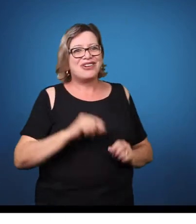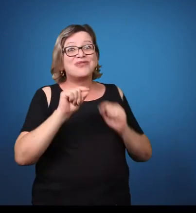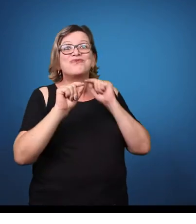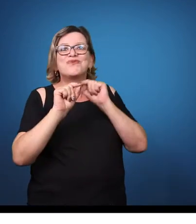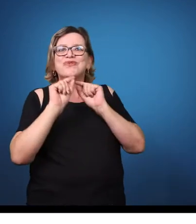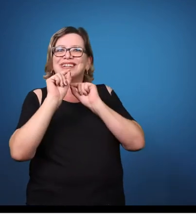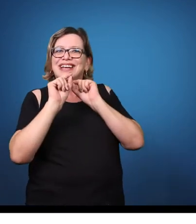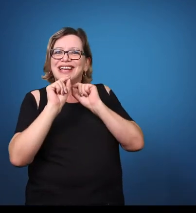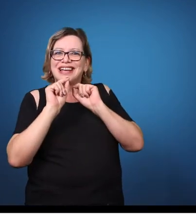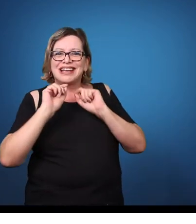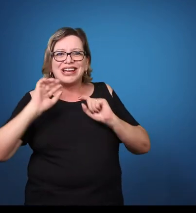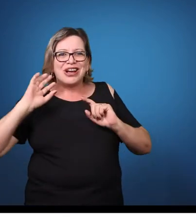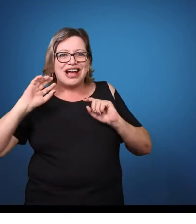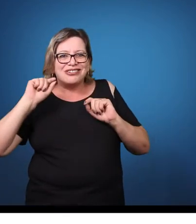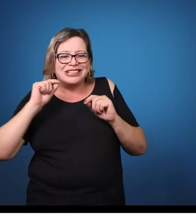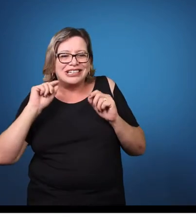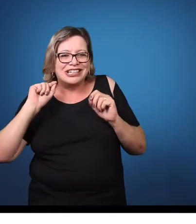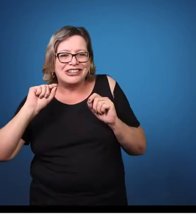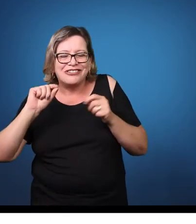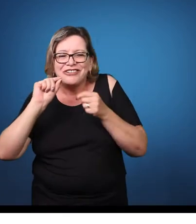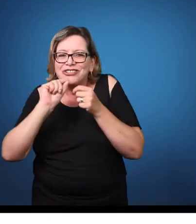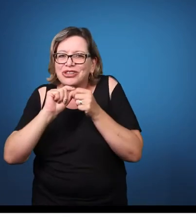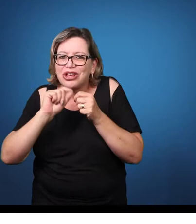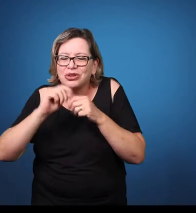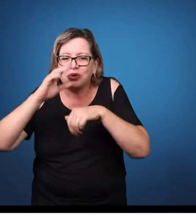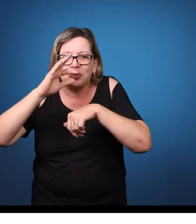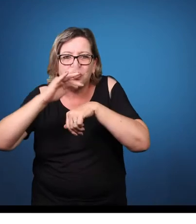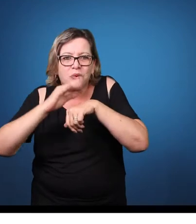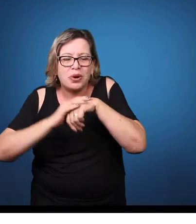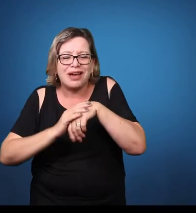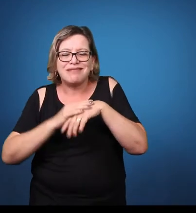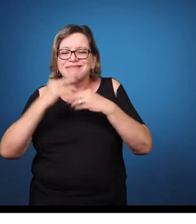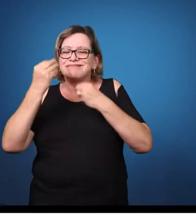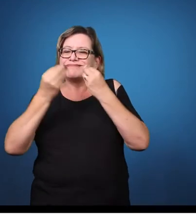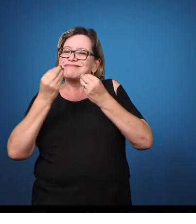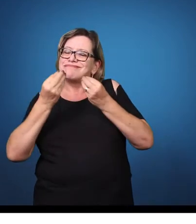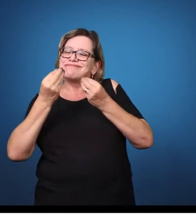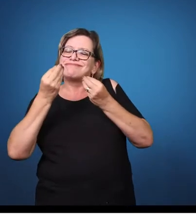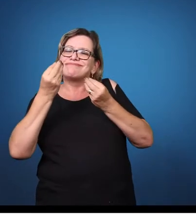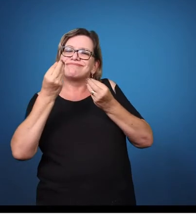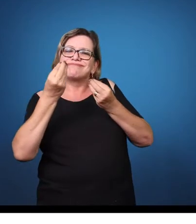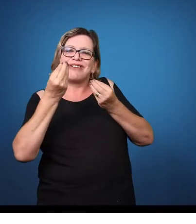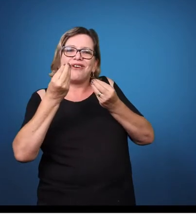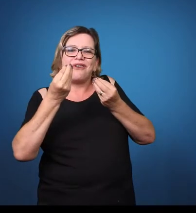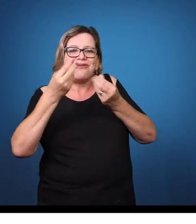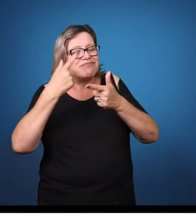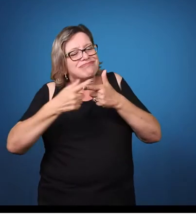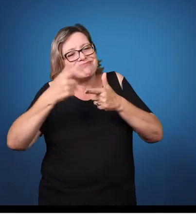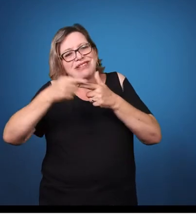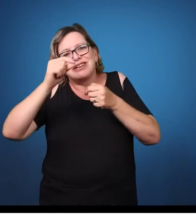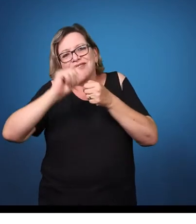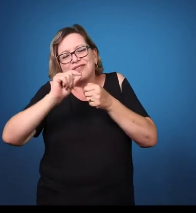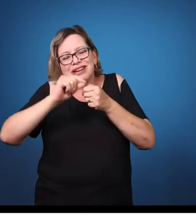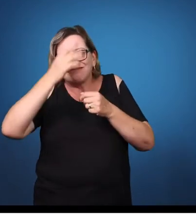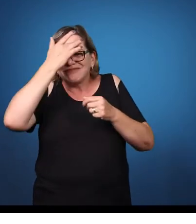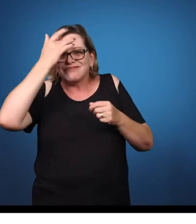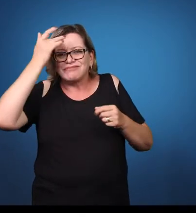Quer ver uma síndrome que é muito pouca conhecida ainda em educação? A síndrome do respirador oral.